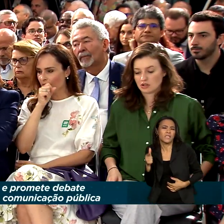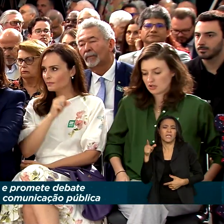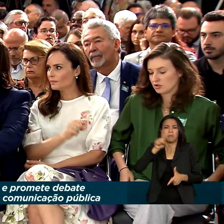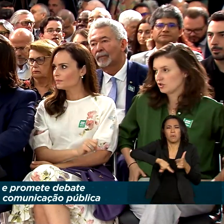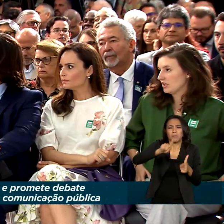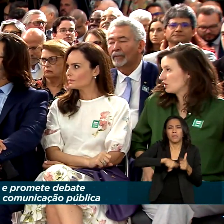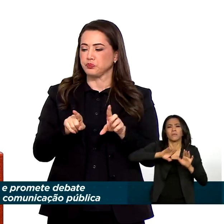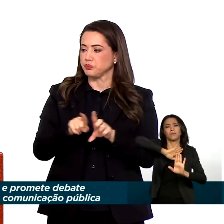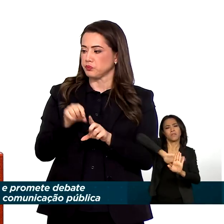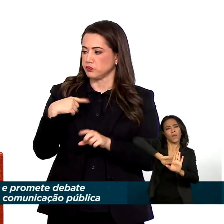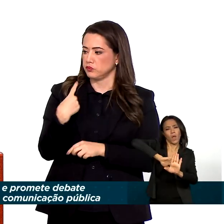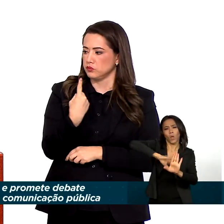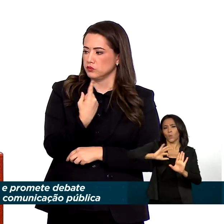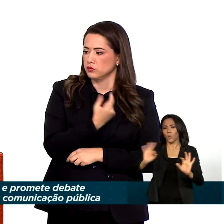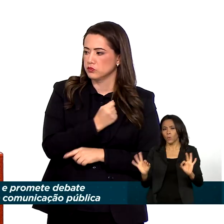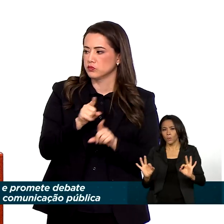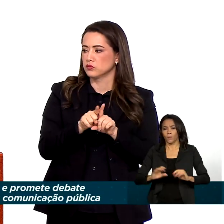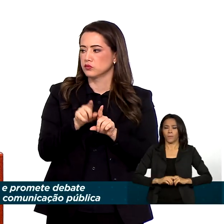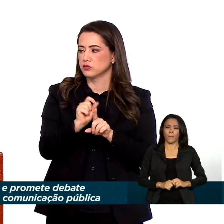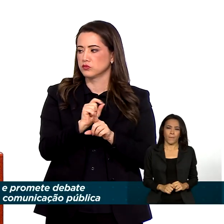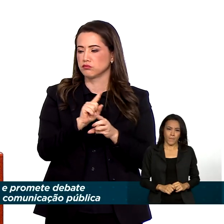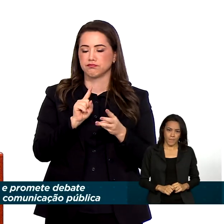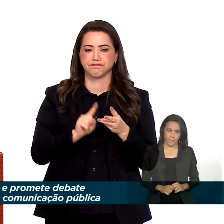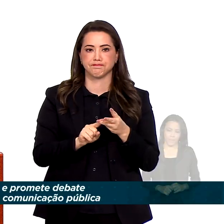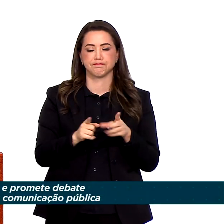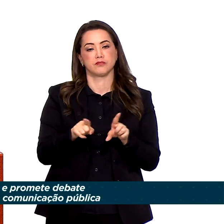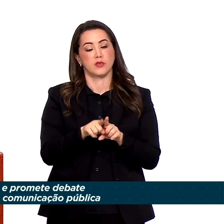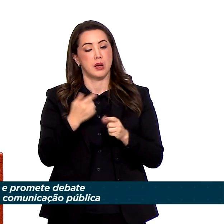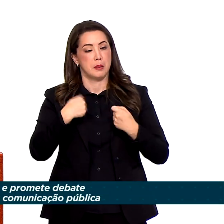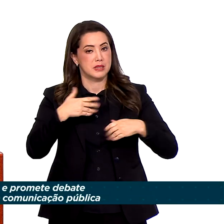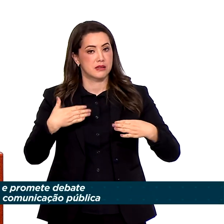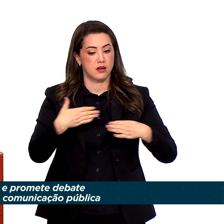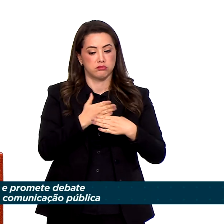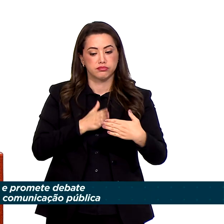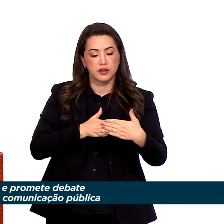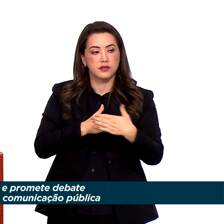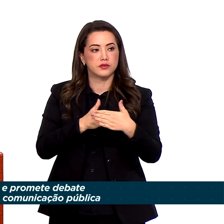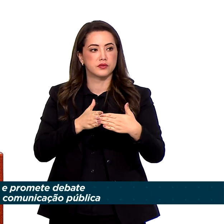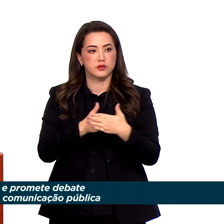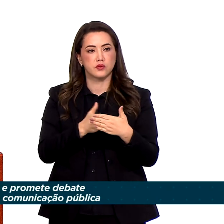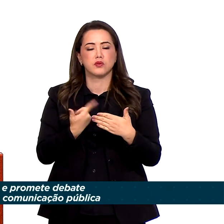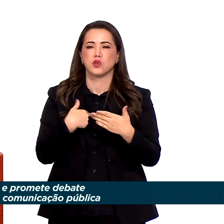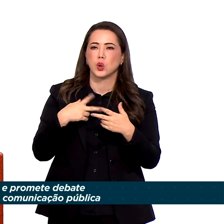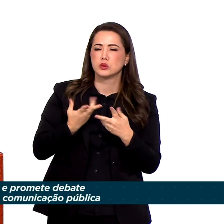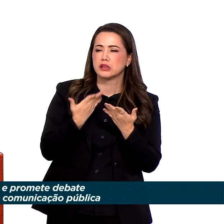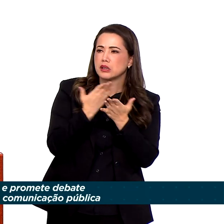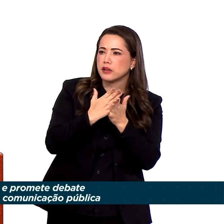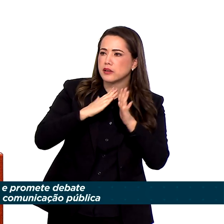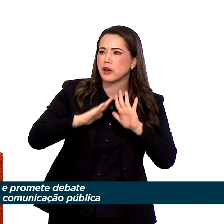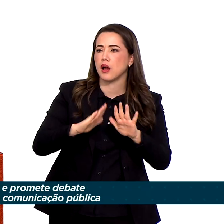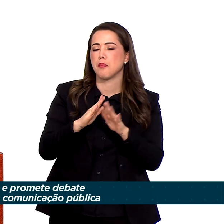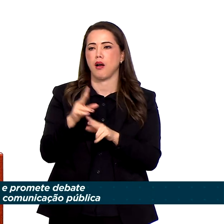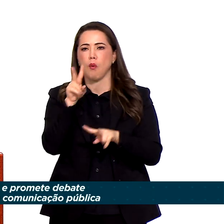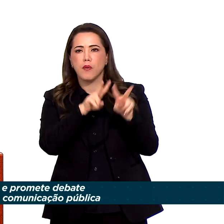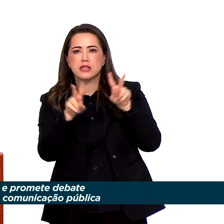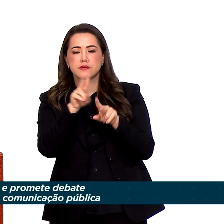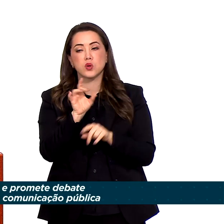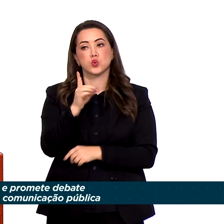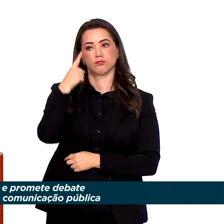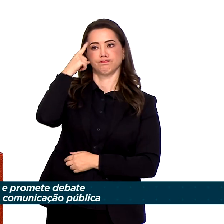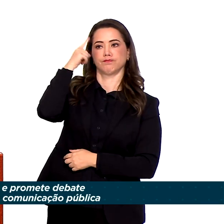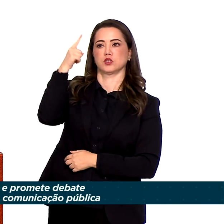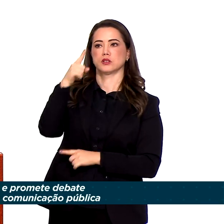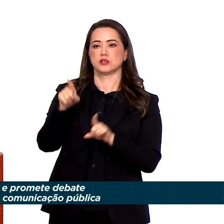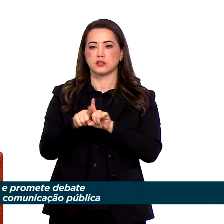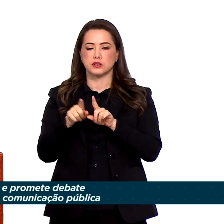ideológicas. É preciso traçar uma fronteira que separe as questões ideológicas de temas que devem ser noteadas